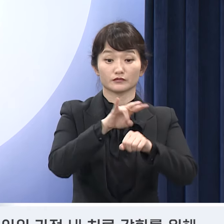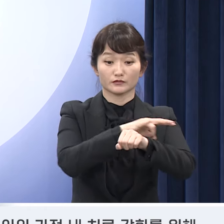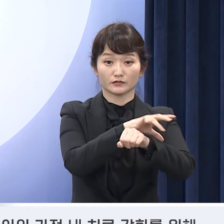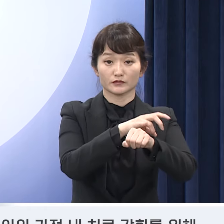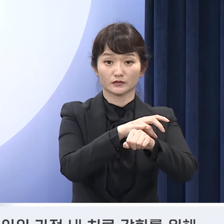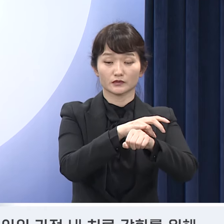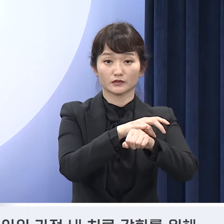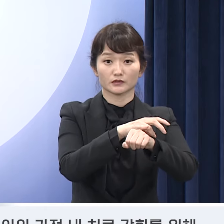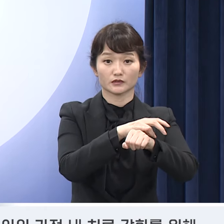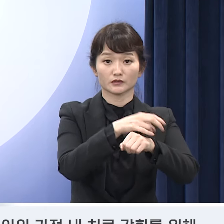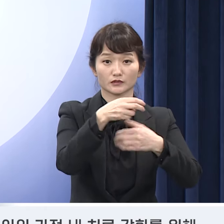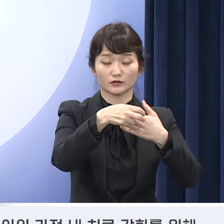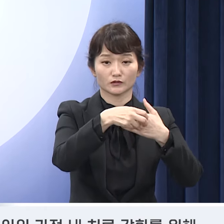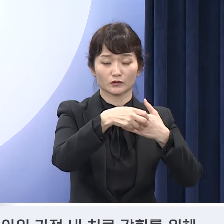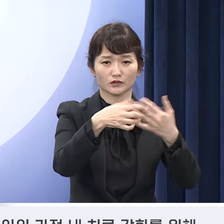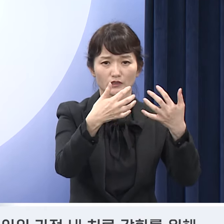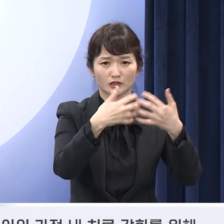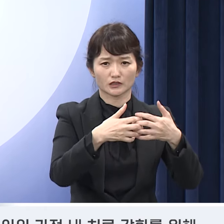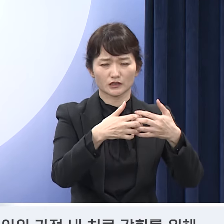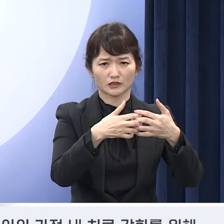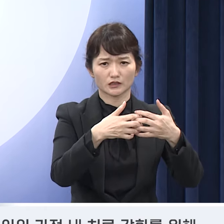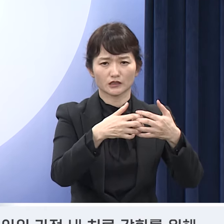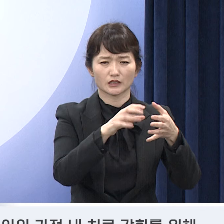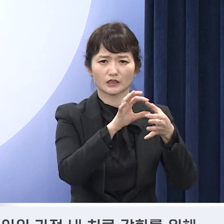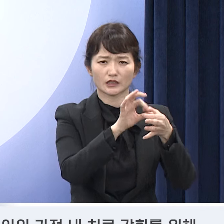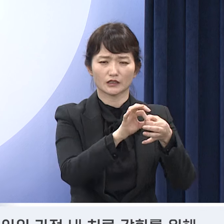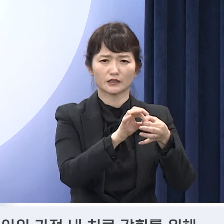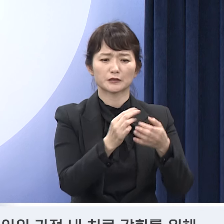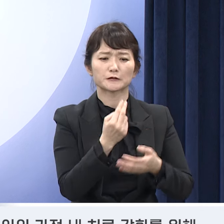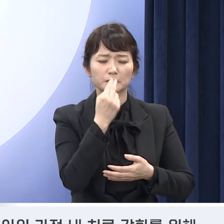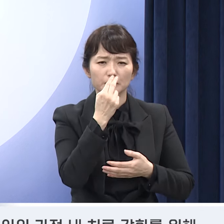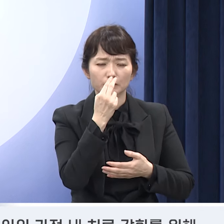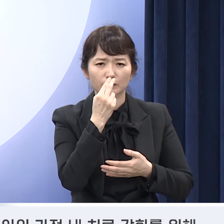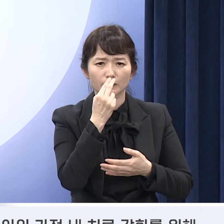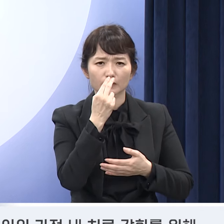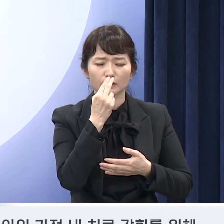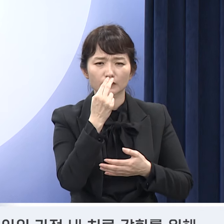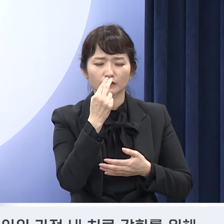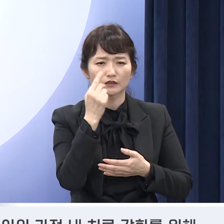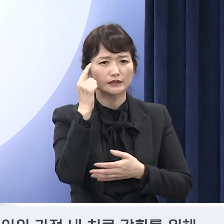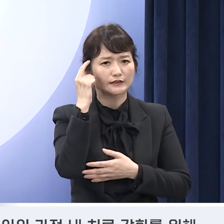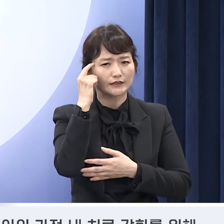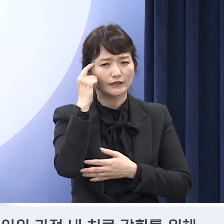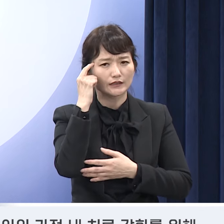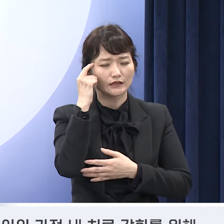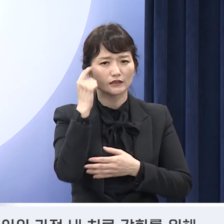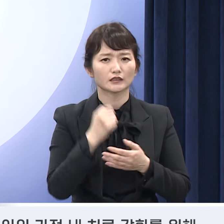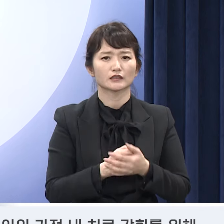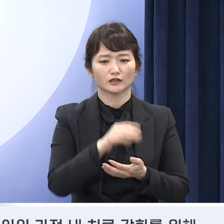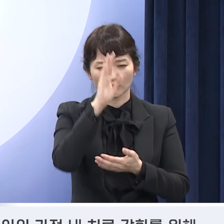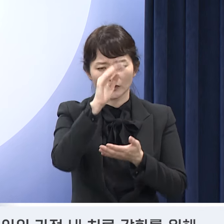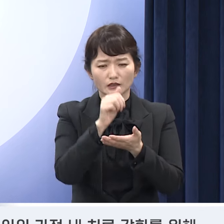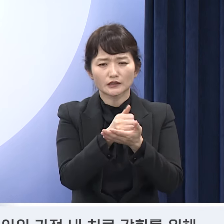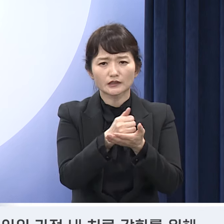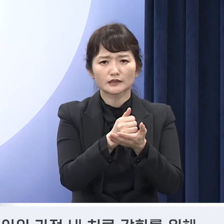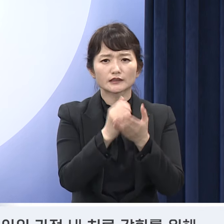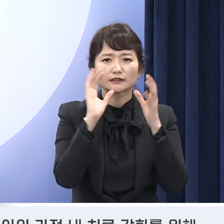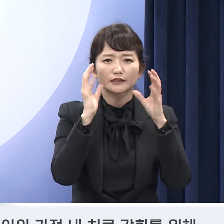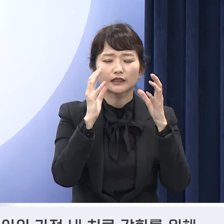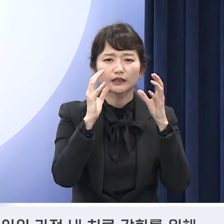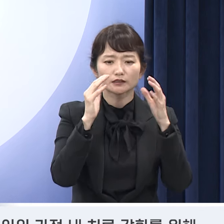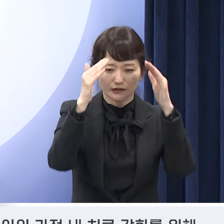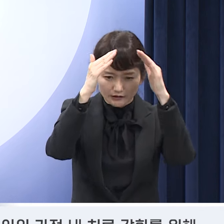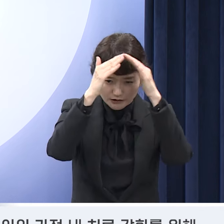의료기기의 생명을 의존하는 중증소아의 가정내 치료 강화를 위해 재택의료 사업을